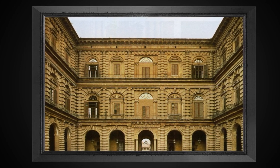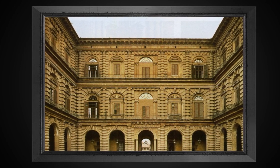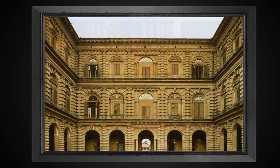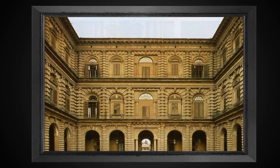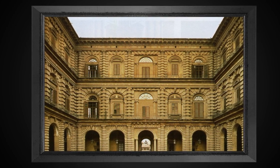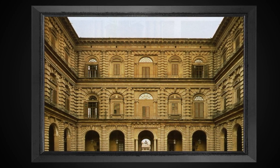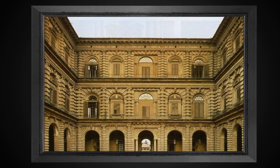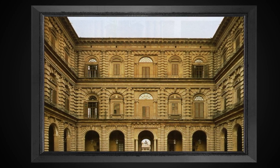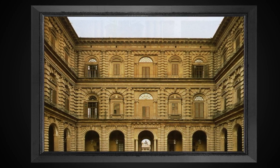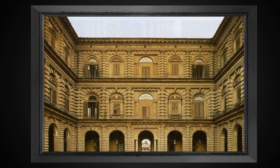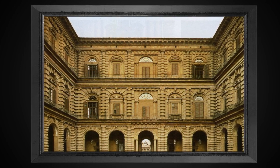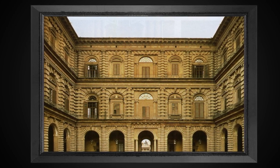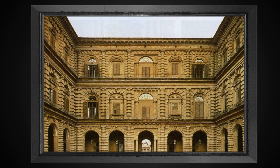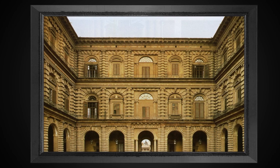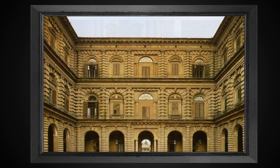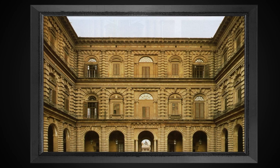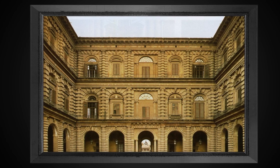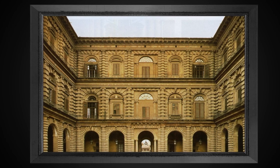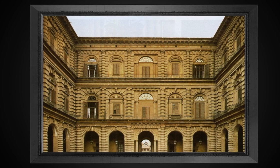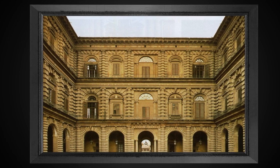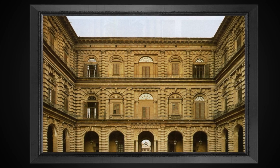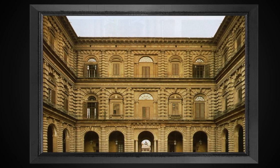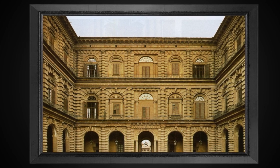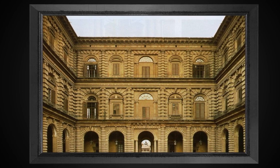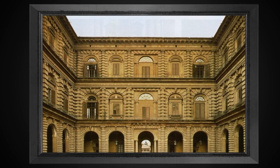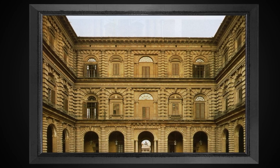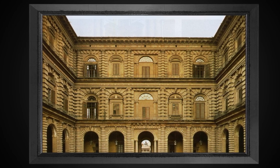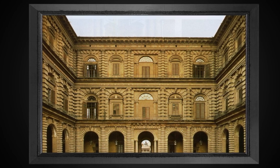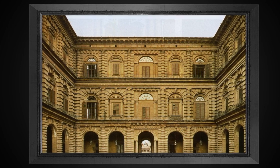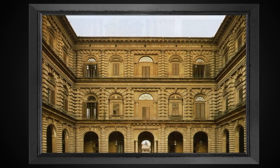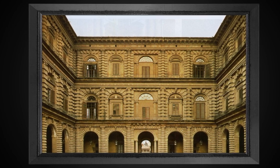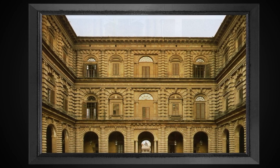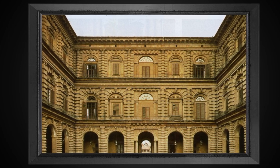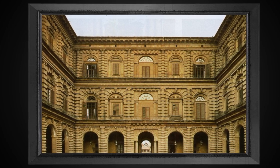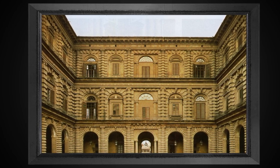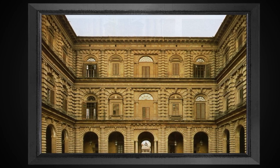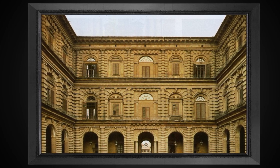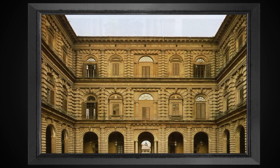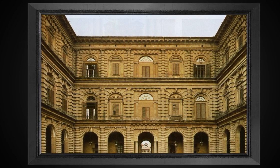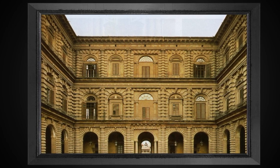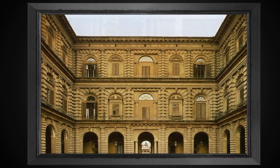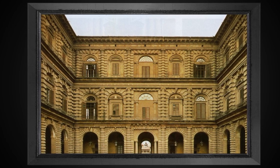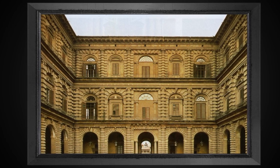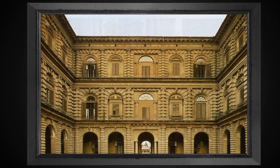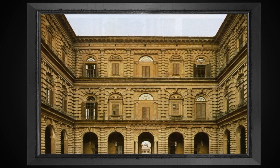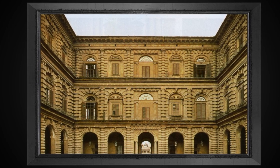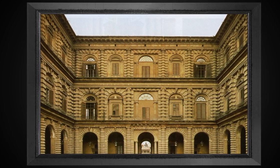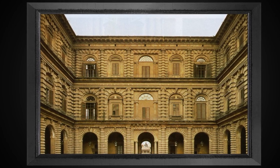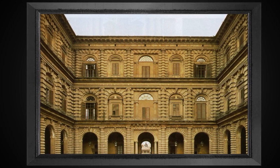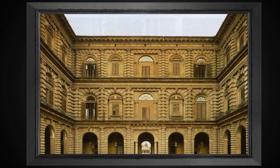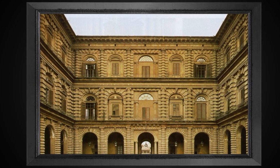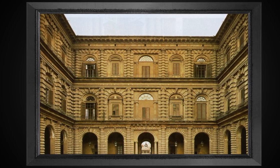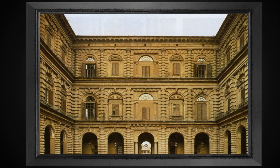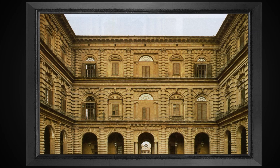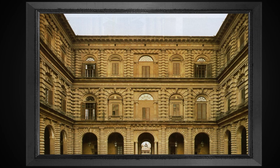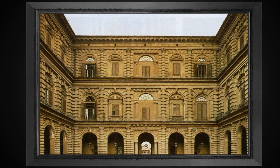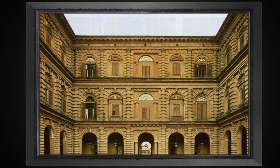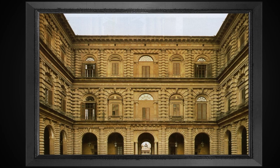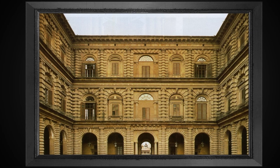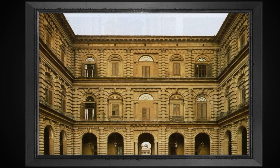loucura, do caos, do desejo, do êxtase, da dança, o artista dionisíaco, cheio de necessidade de destruição